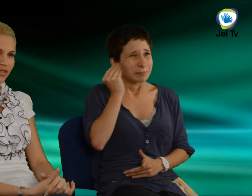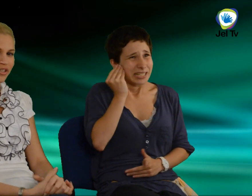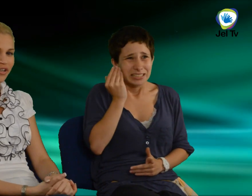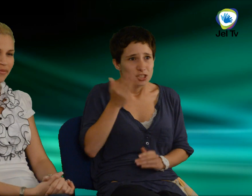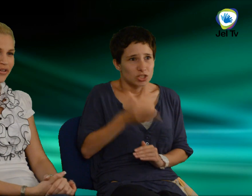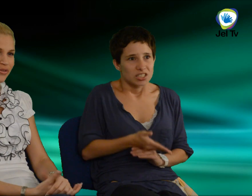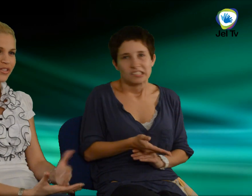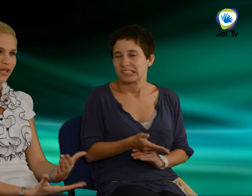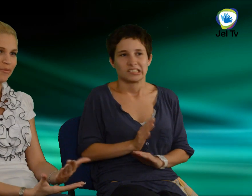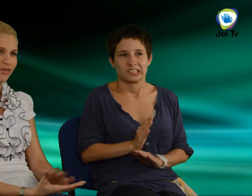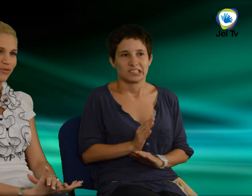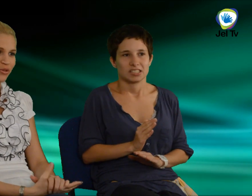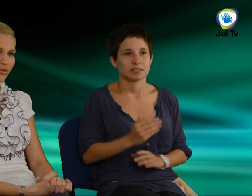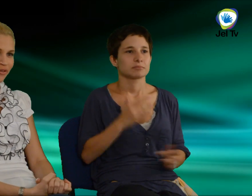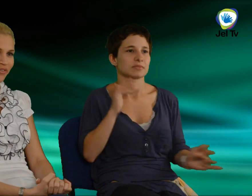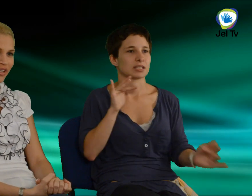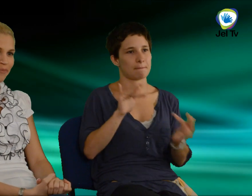igénylem azt, hogy szemben forduljon velem.